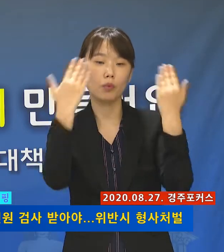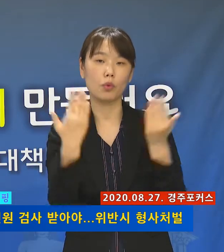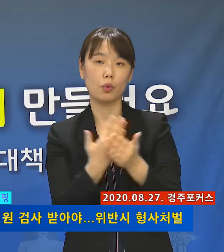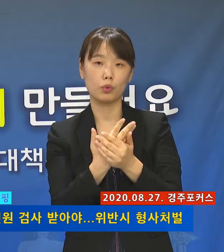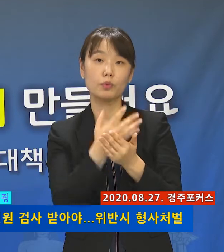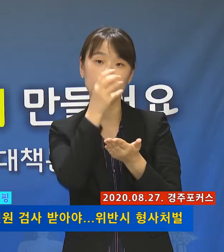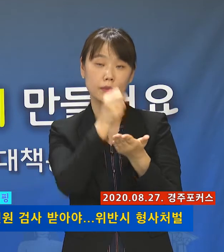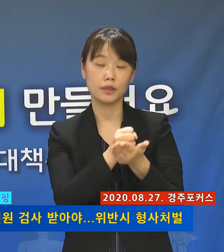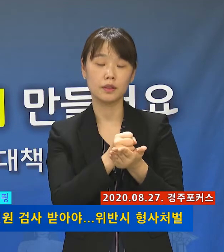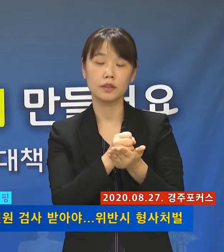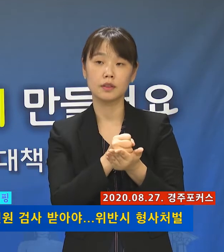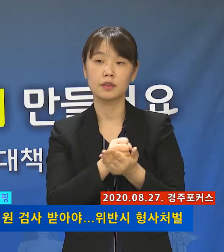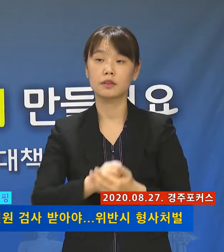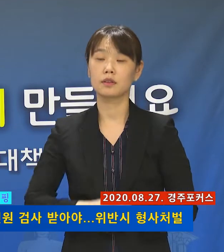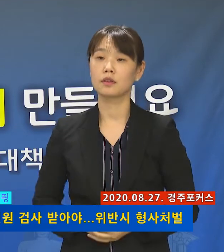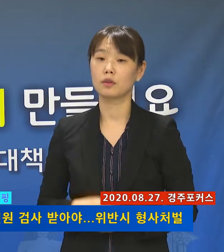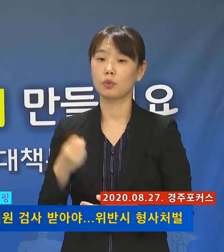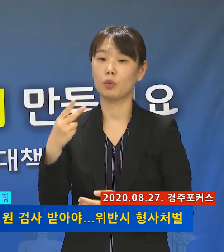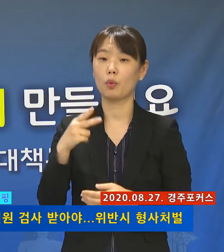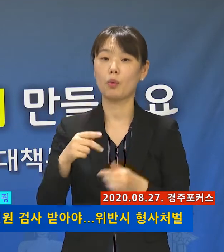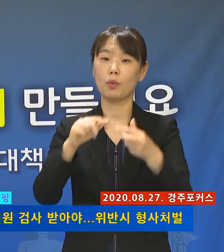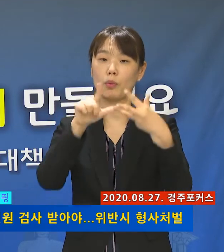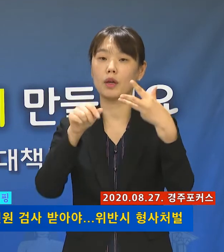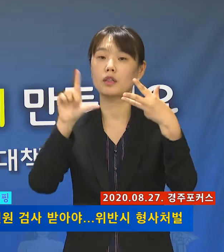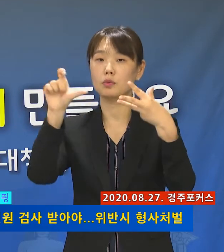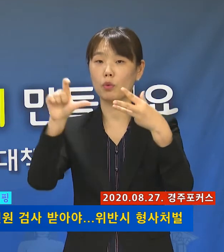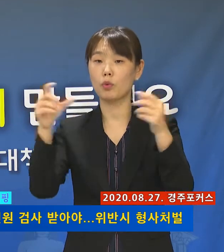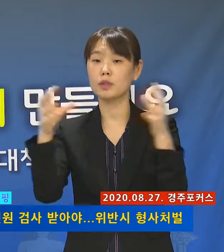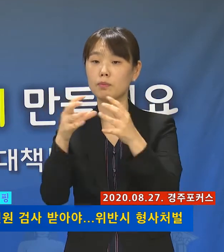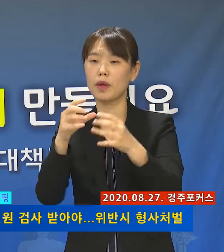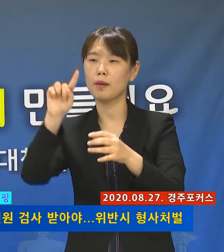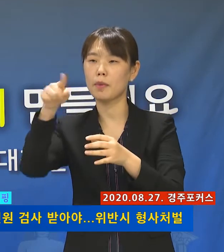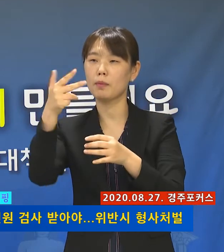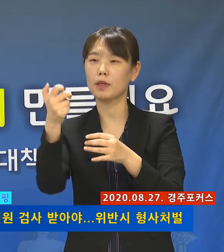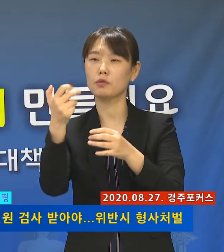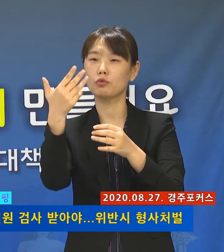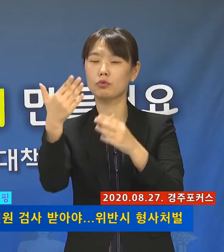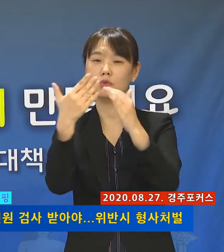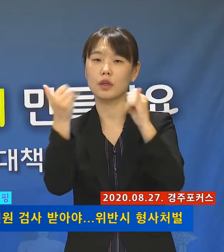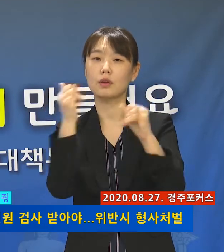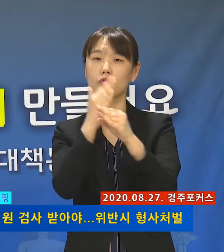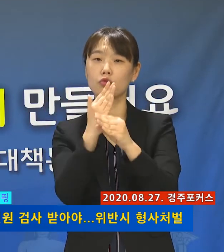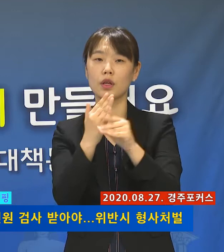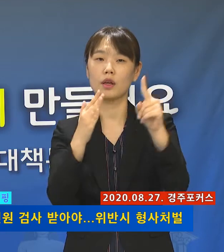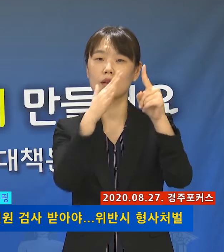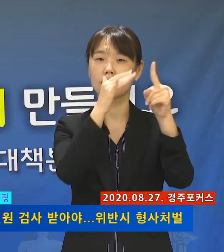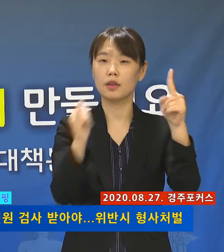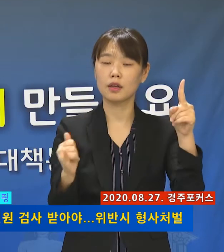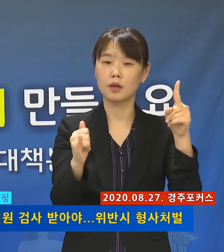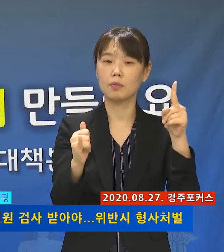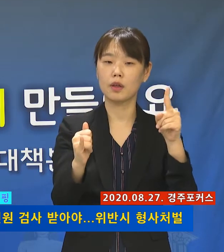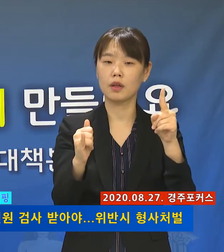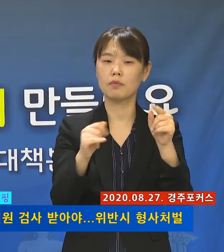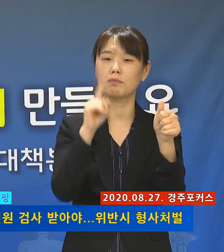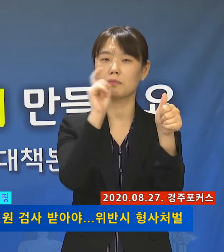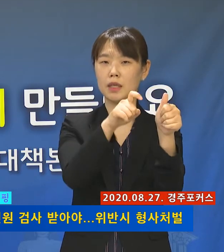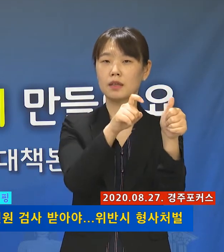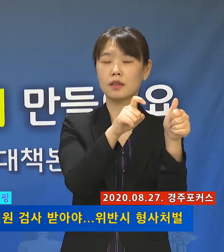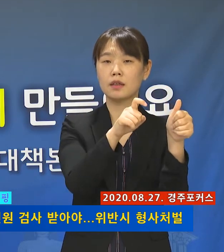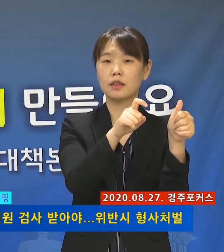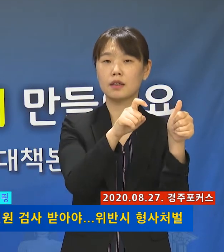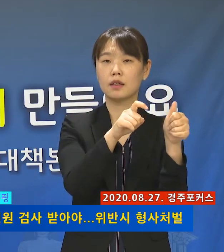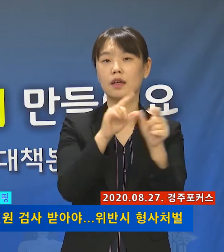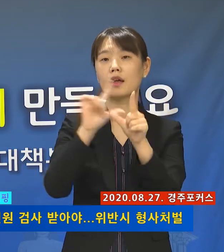음성으로 나왔고 광복절 집회 관련 189명 중 1명은 지난 20일 양성 판정을 받아서